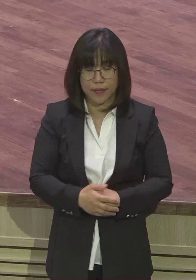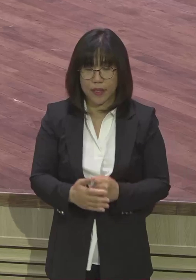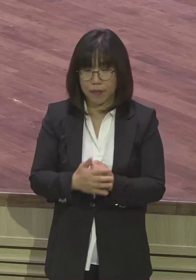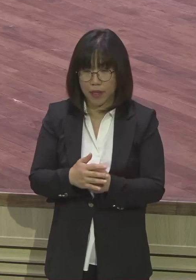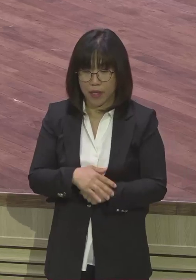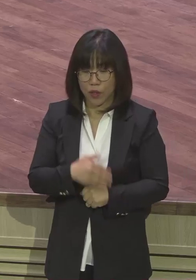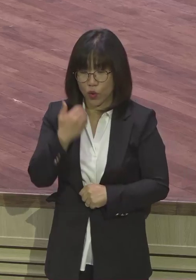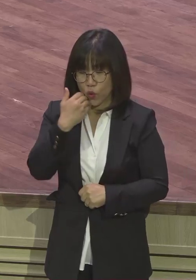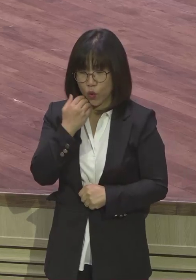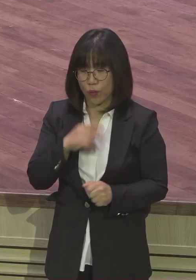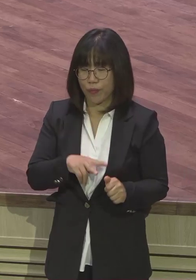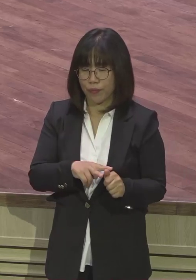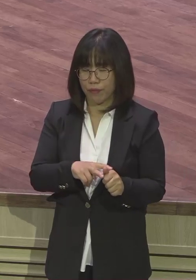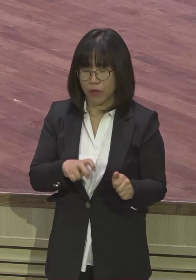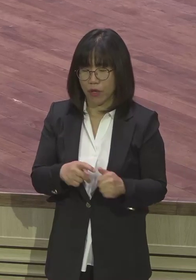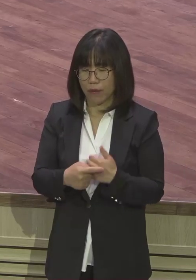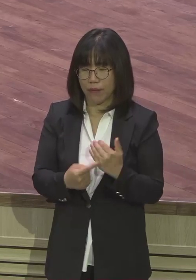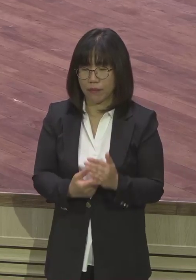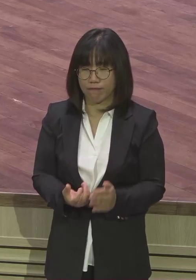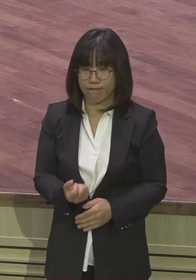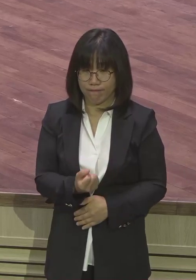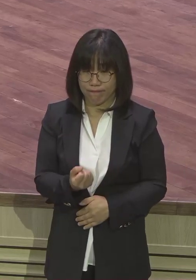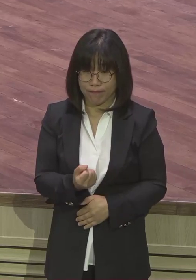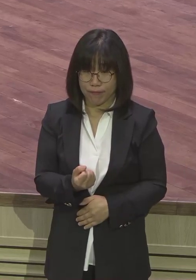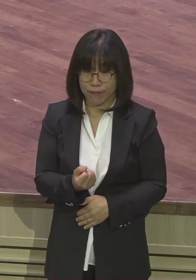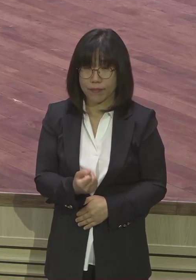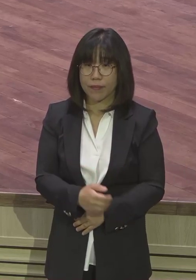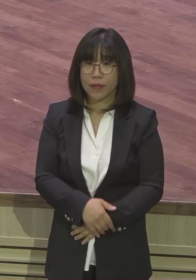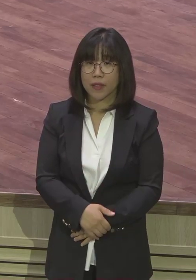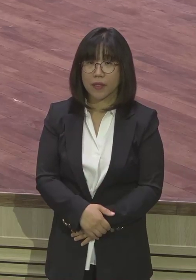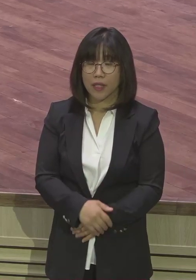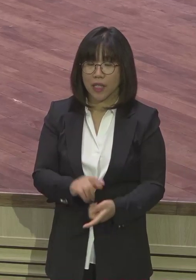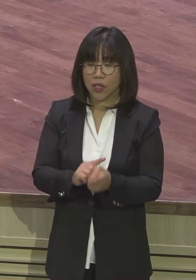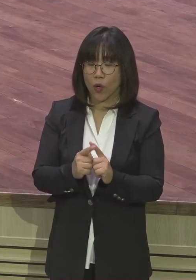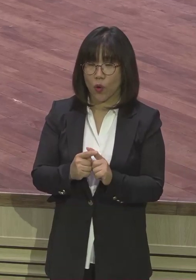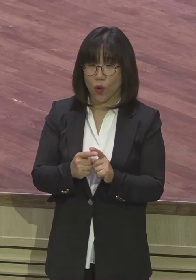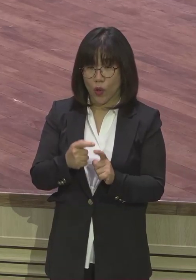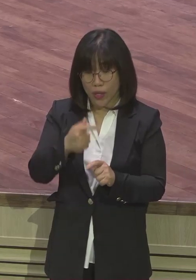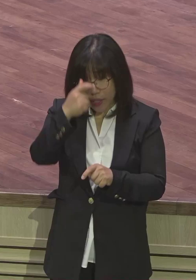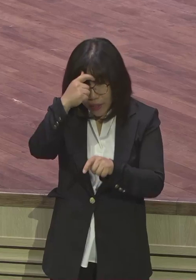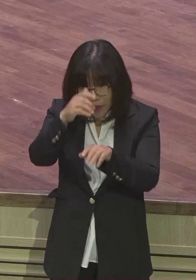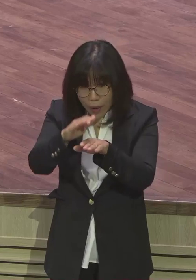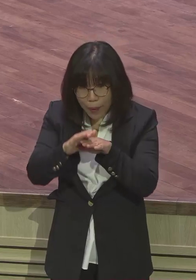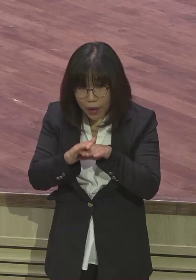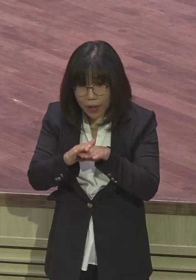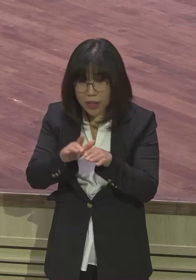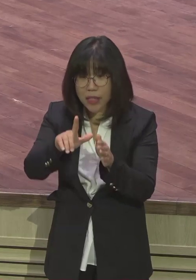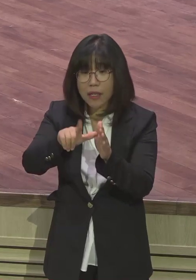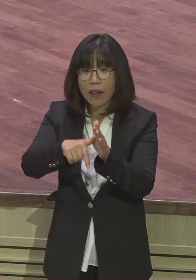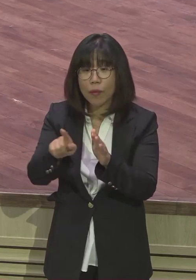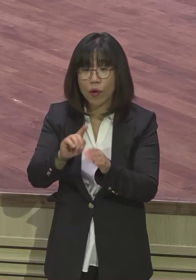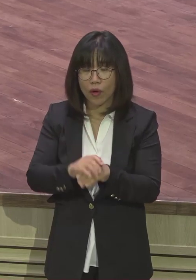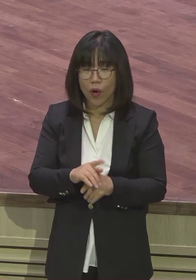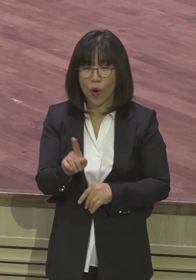이러면서 어느 교회 가면 지금도 서울교회 본당에는 어느